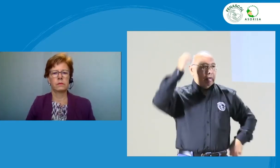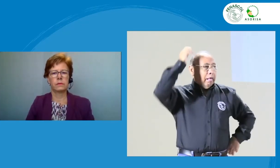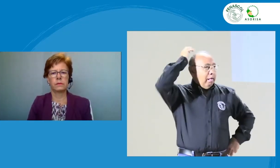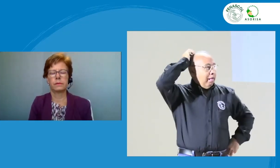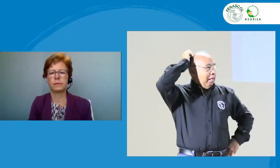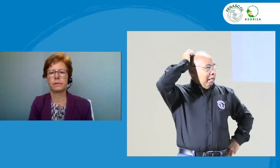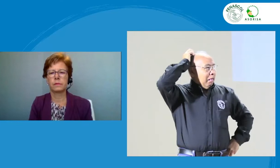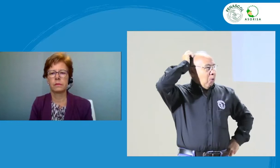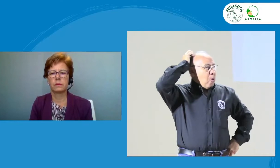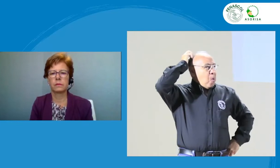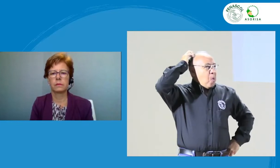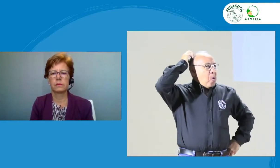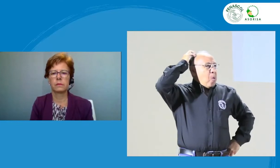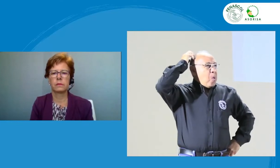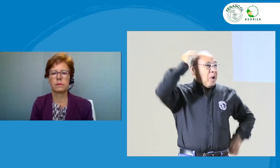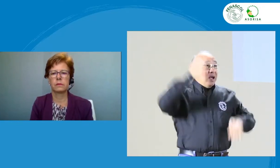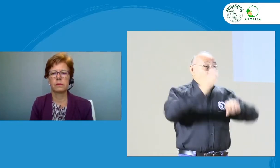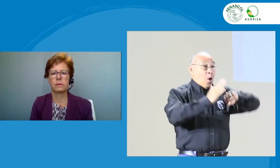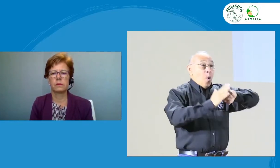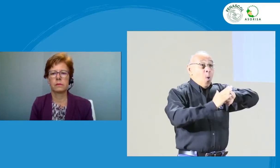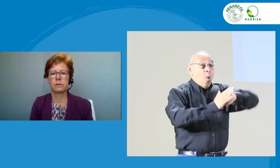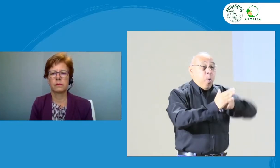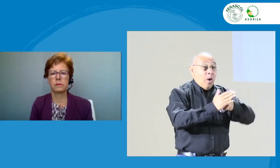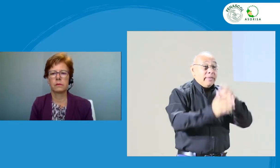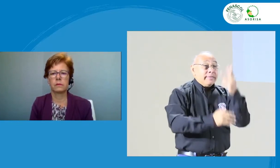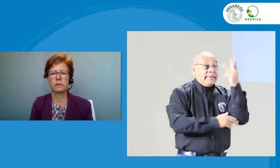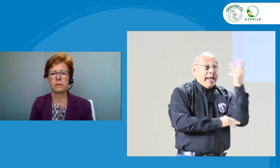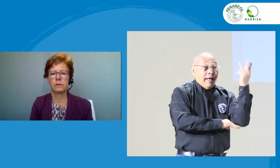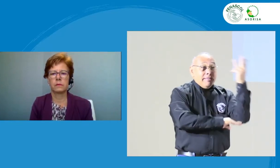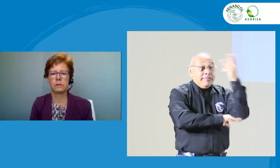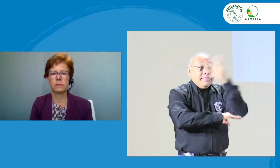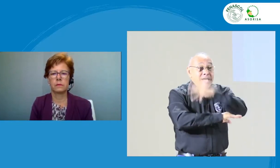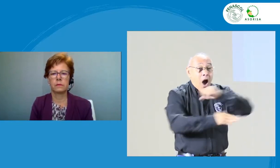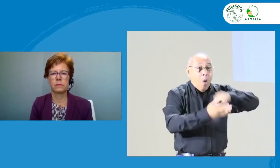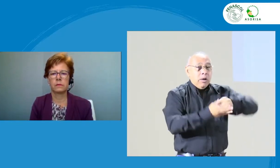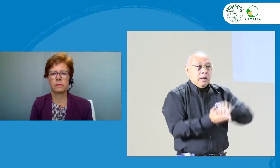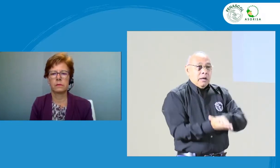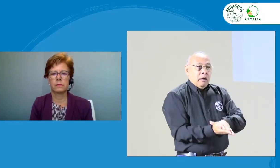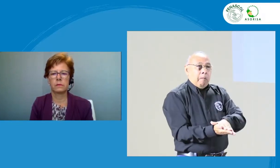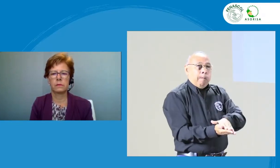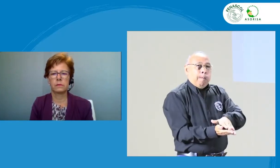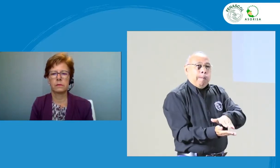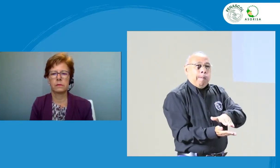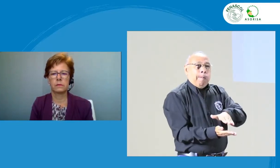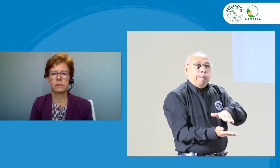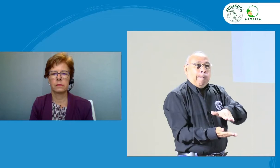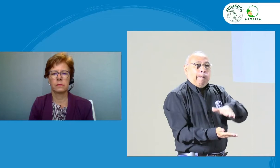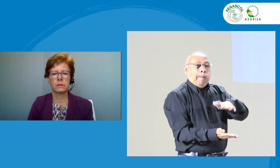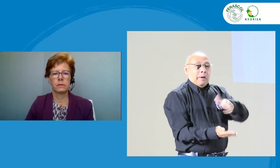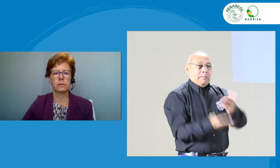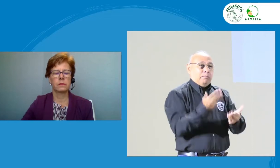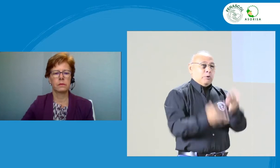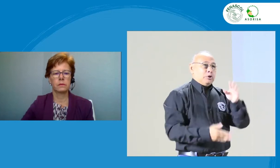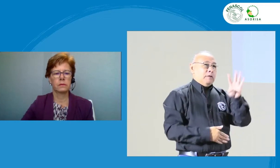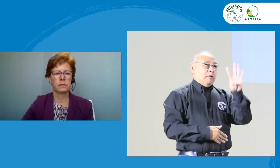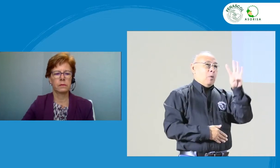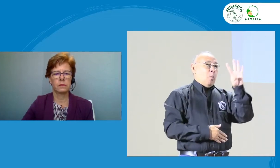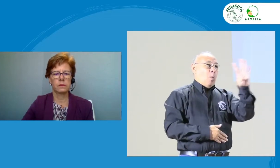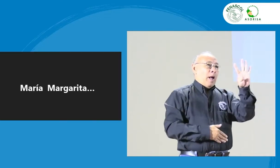van a estar grabadas, así como se guardan las sesiones en Zoom. Pues,